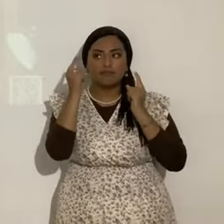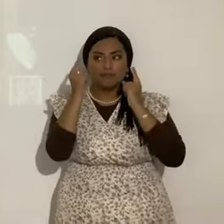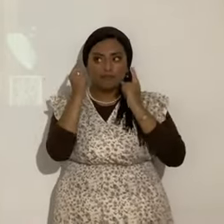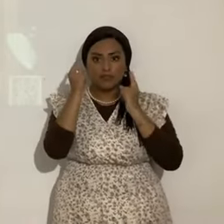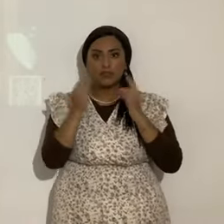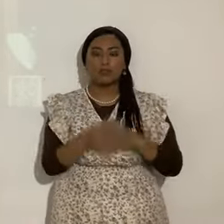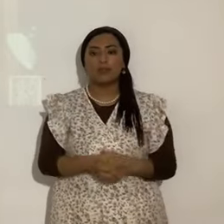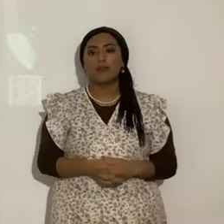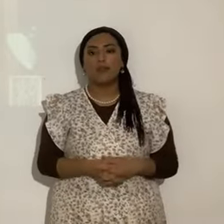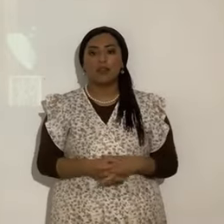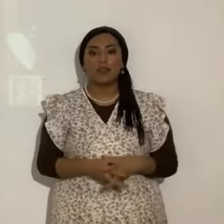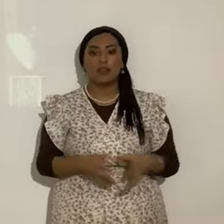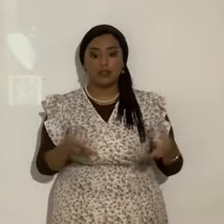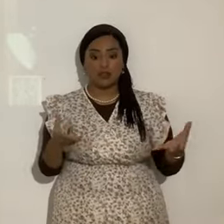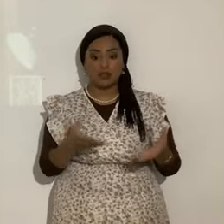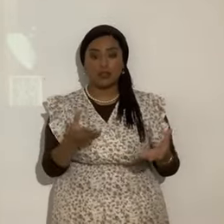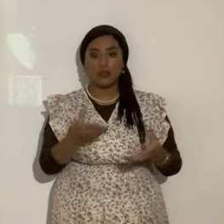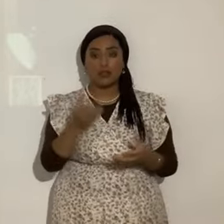Porque aquí claramente les está diciendo Yahshua.